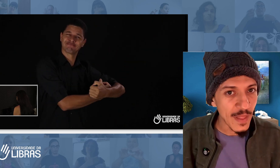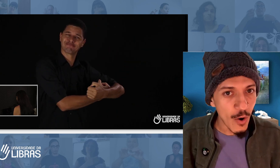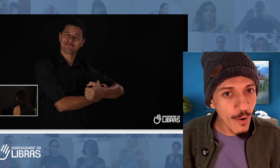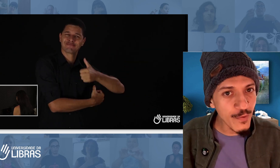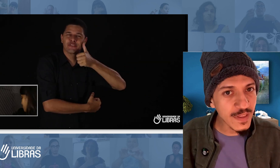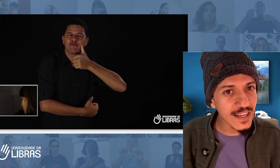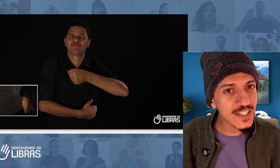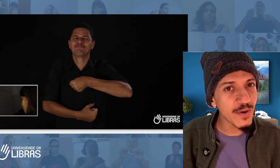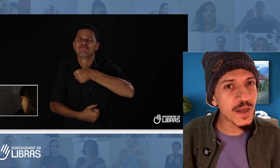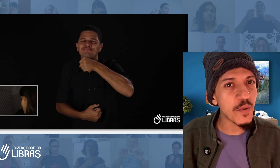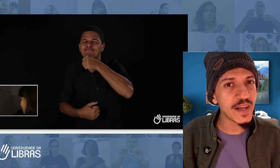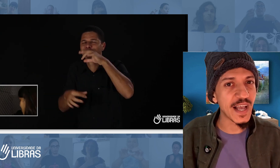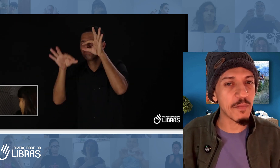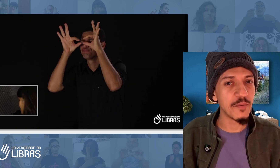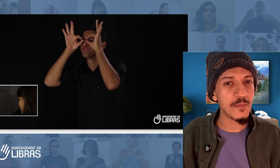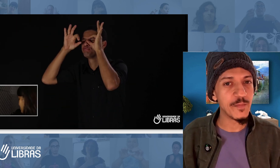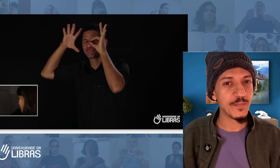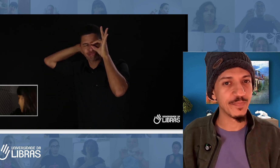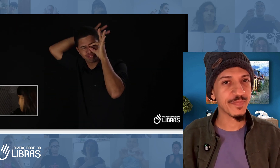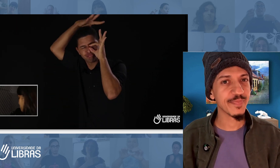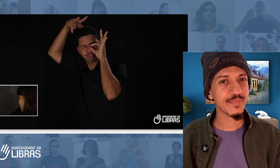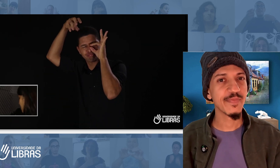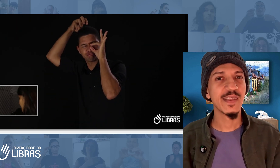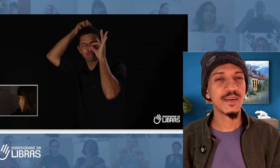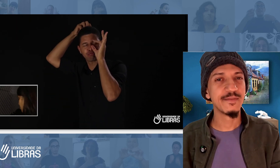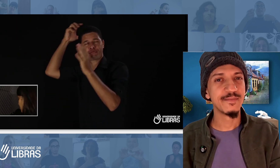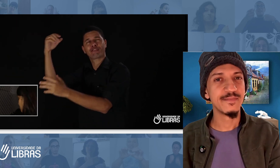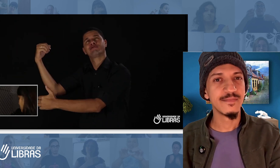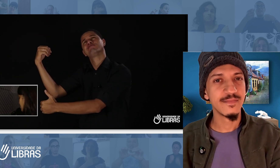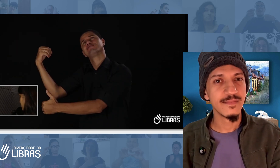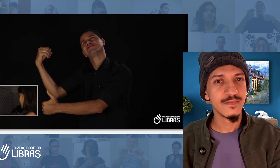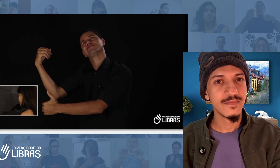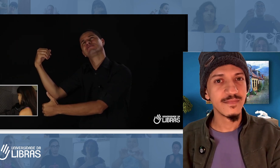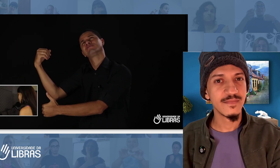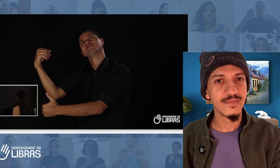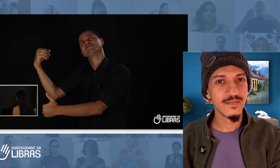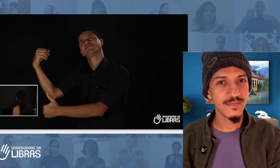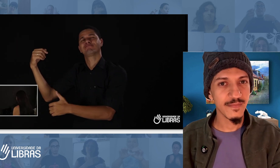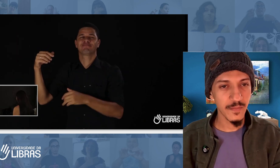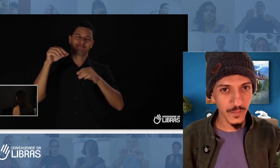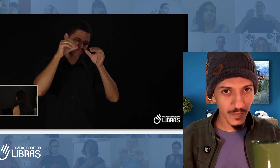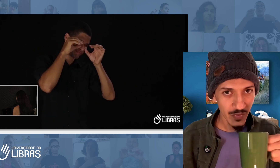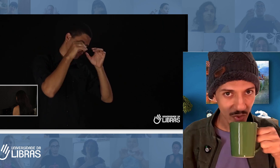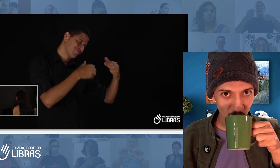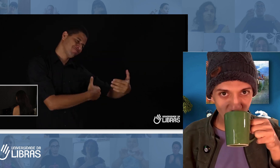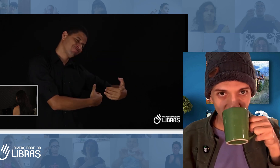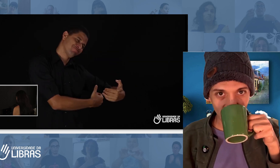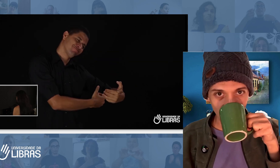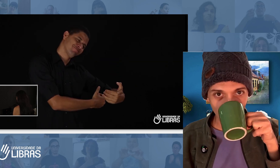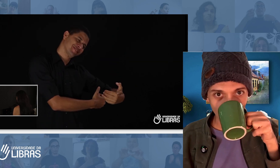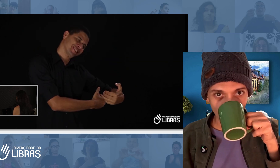Houve um trechinho aqui, por exemplo. Ela estava bonitinha, abraçada comigo. Oh, que lindo!